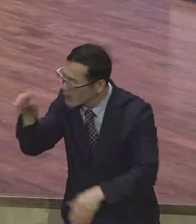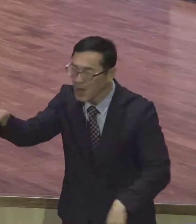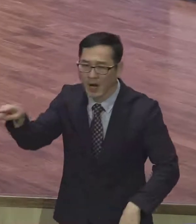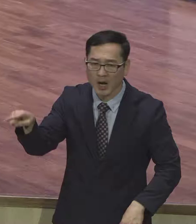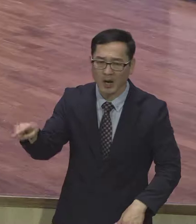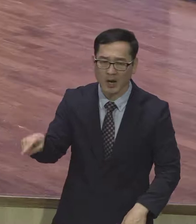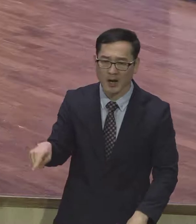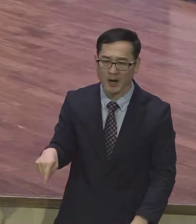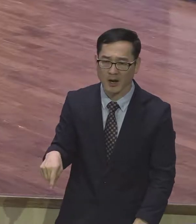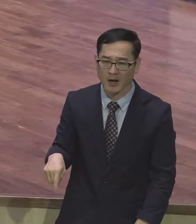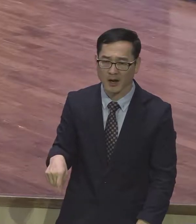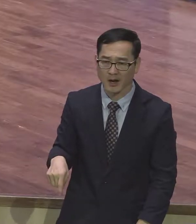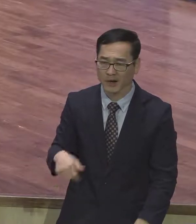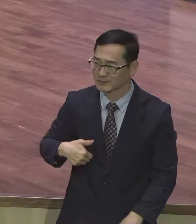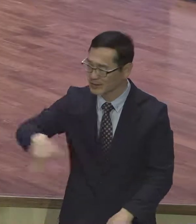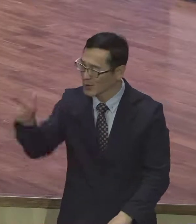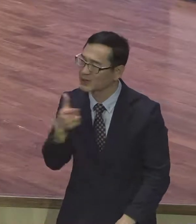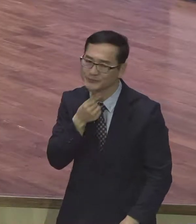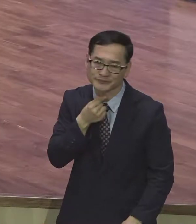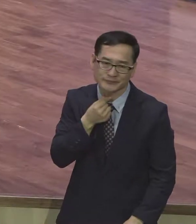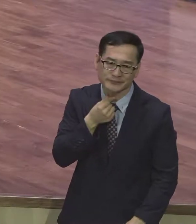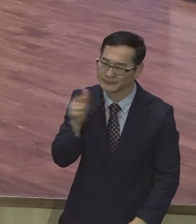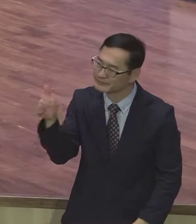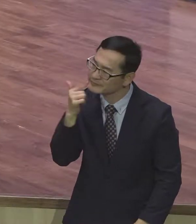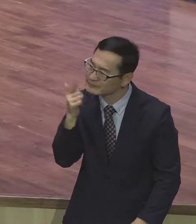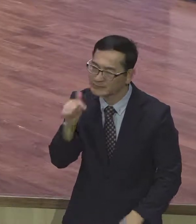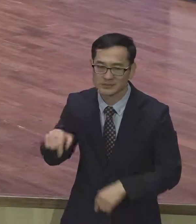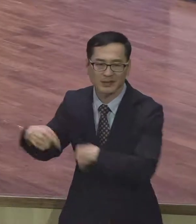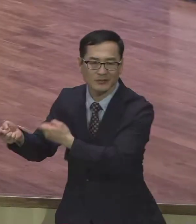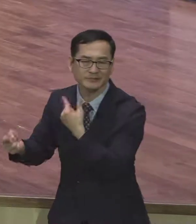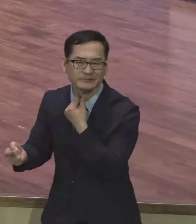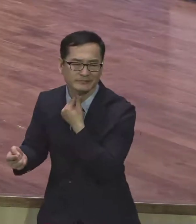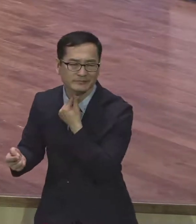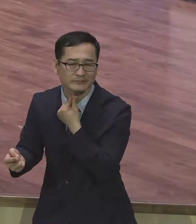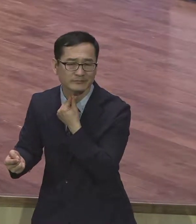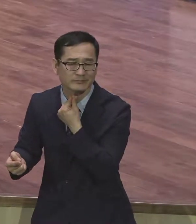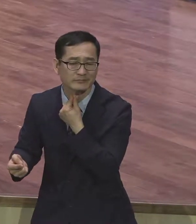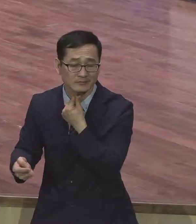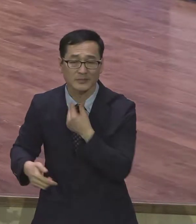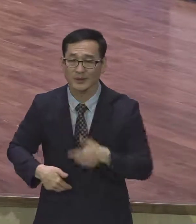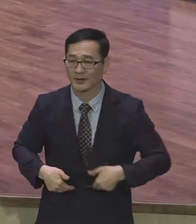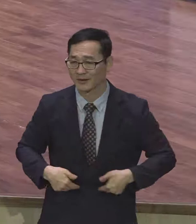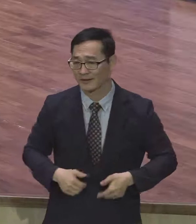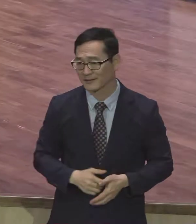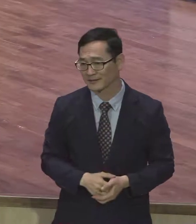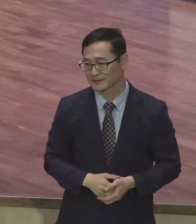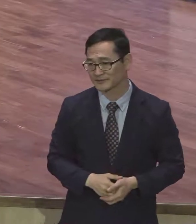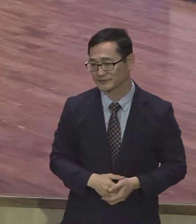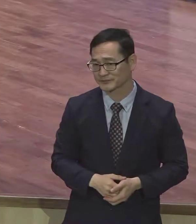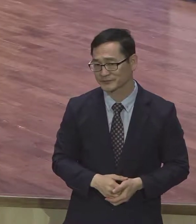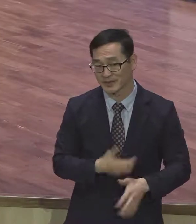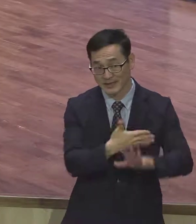지역에 소문이 나오고 있어요 세상 사람들이 보는 시각이 중요합니다 주위의 사람들이 강서구